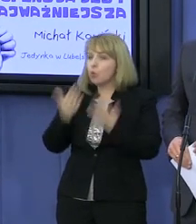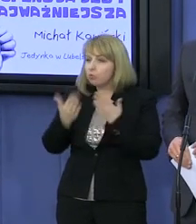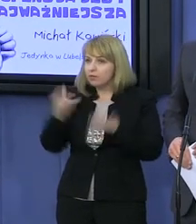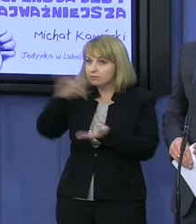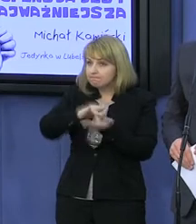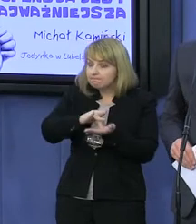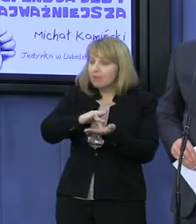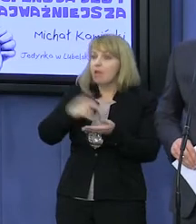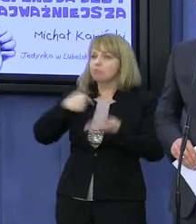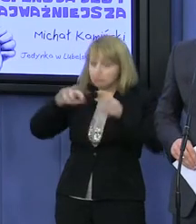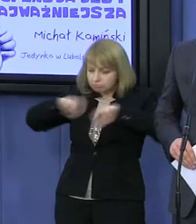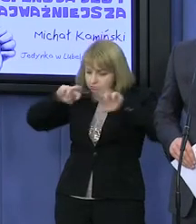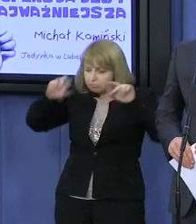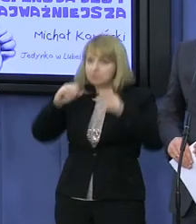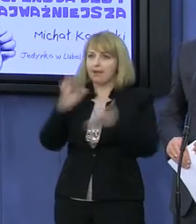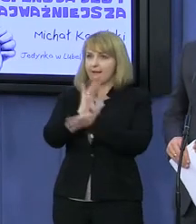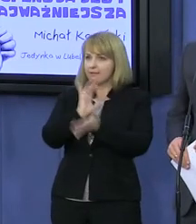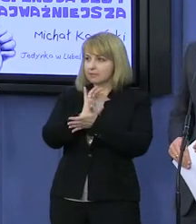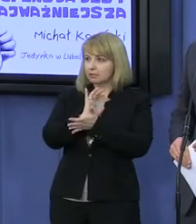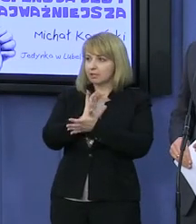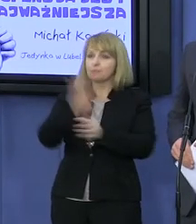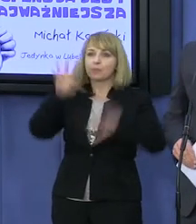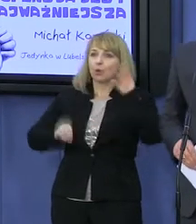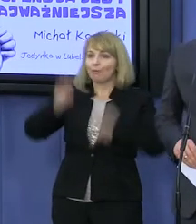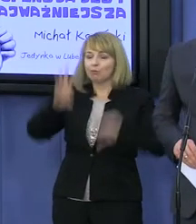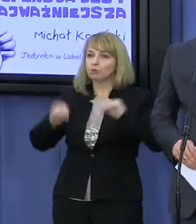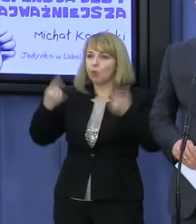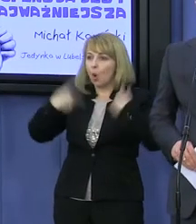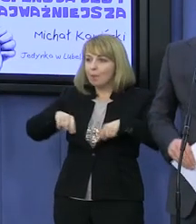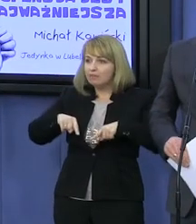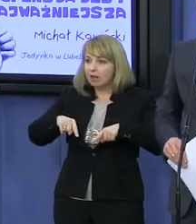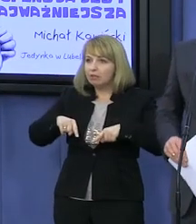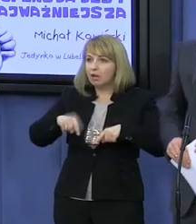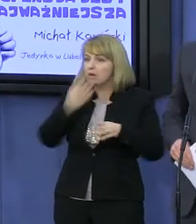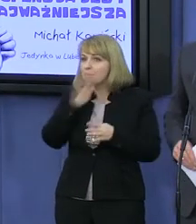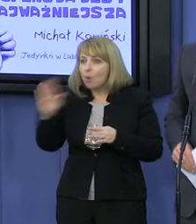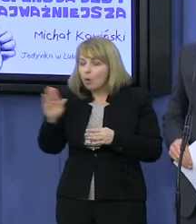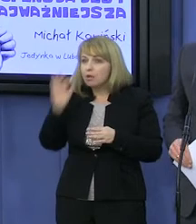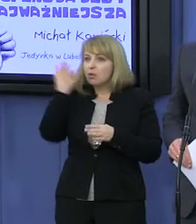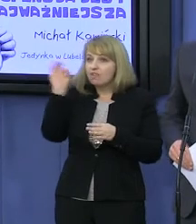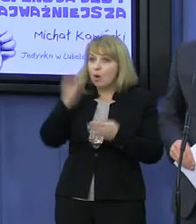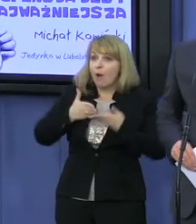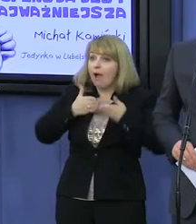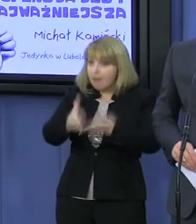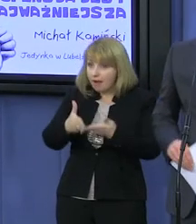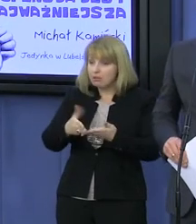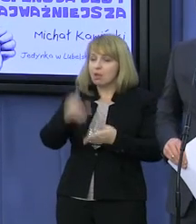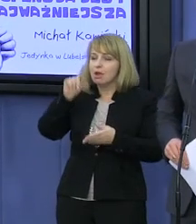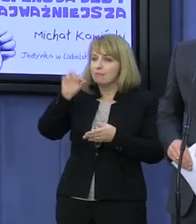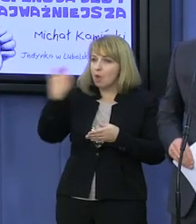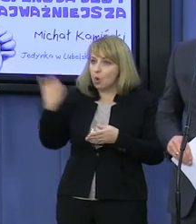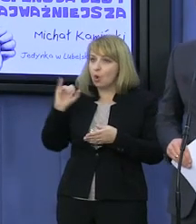temu artykuły prasowe, w których to był opisany budżet obywatelski, w którym to radni Platformy i radni Prawa i Sprawiedliwości